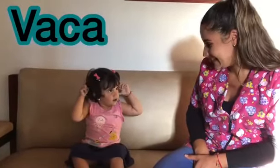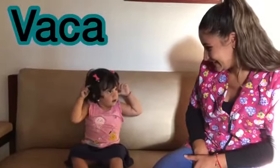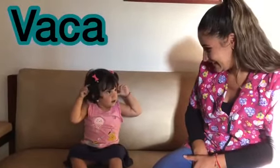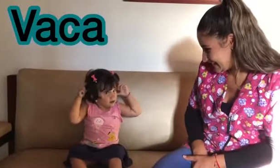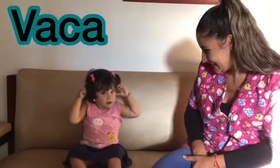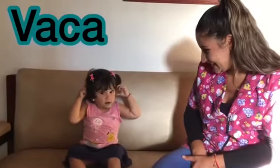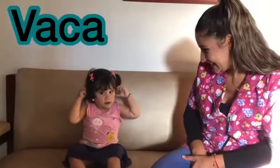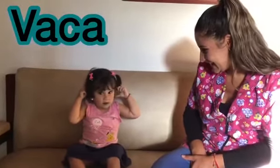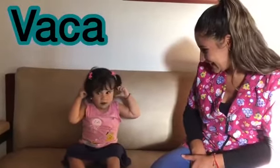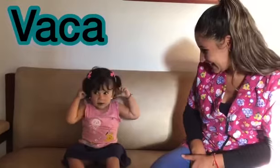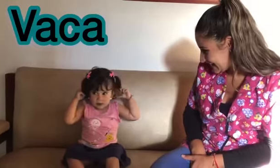Perro.